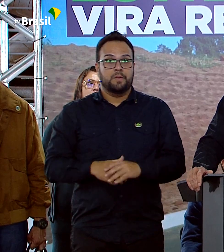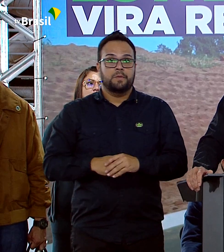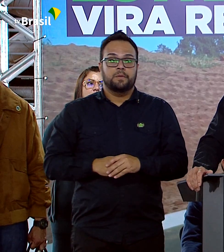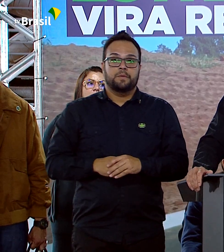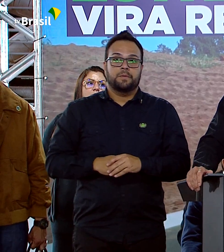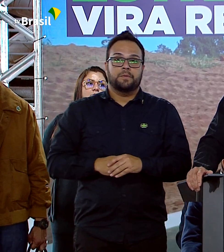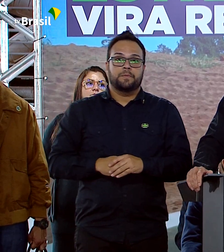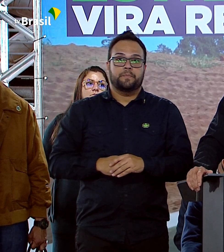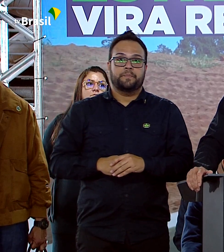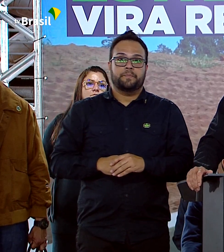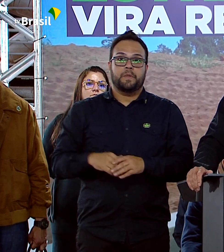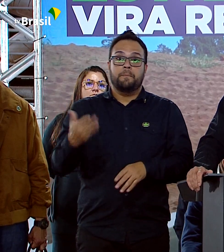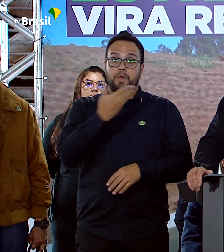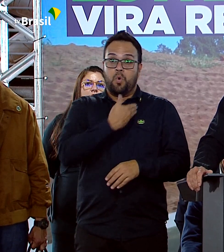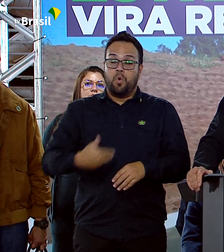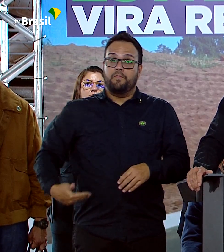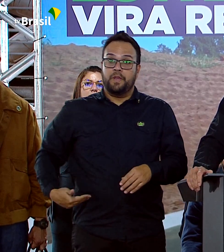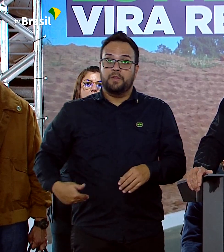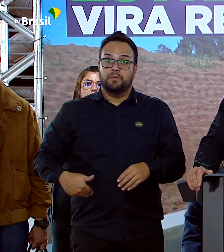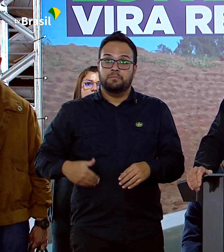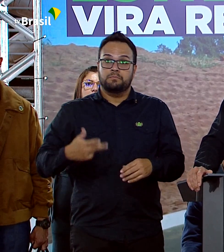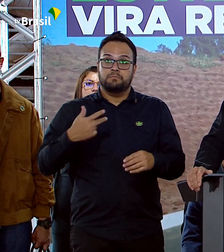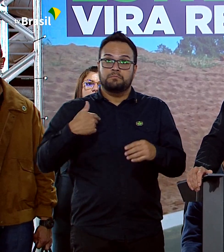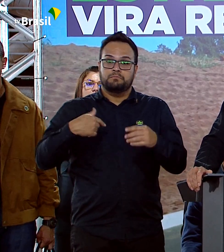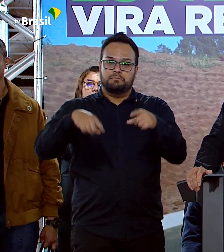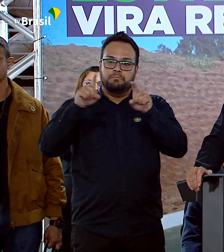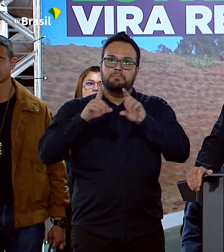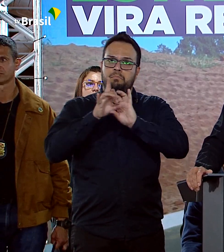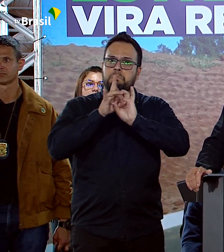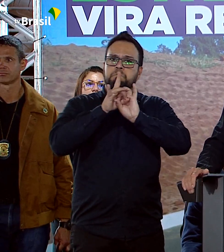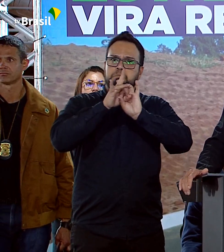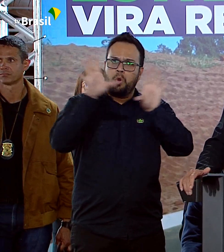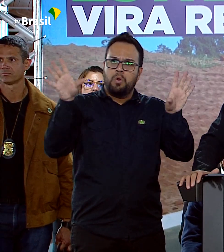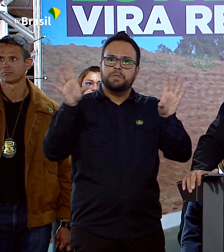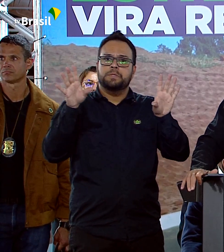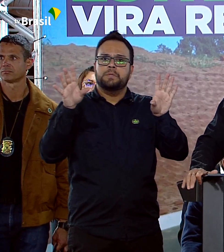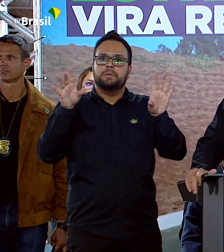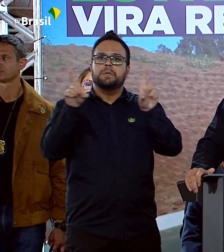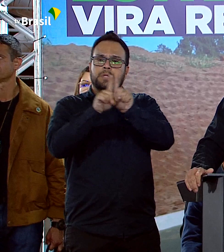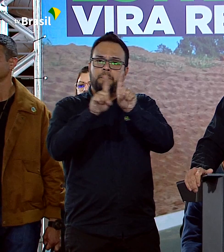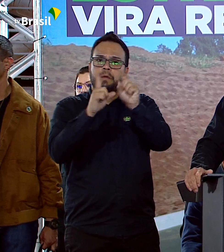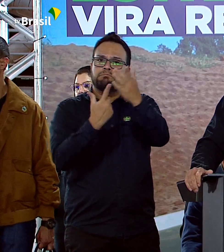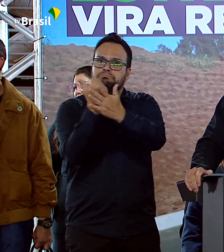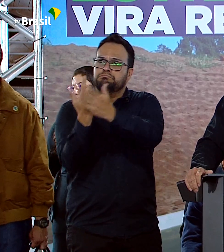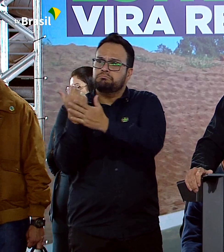a posse e o porte de arma de fogo começou a ser uma realidade.